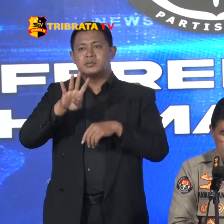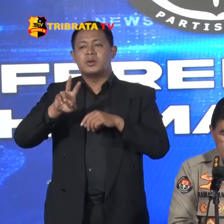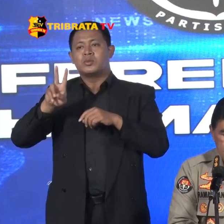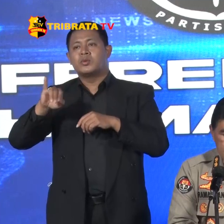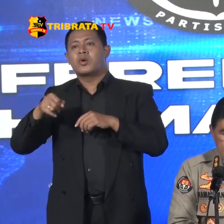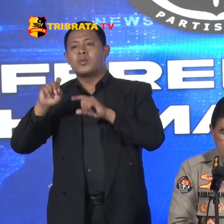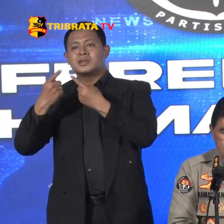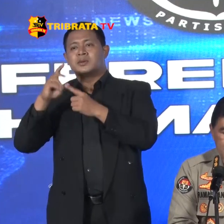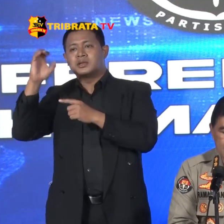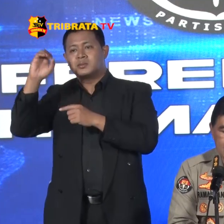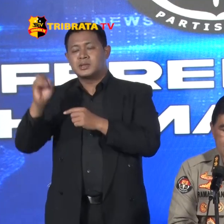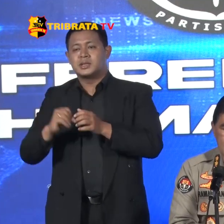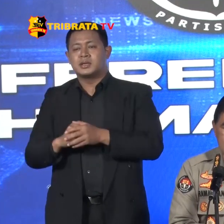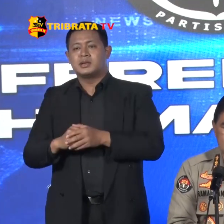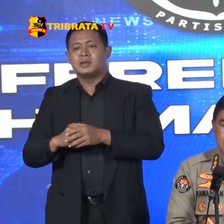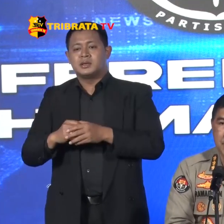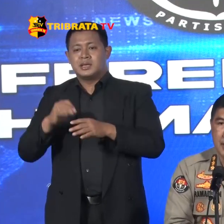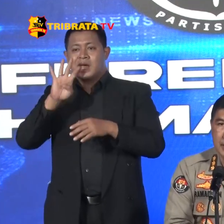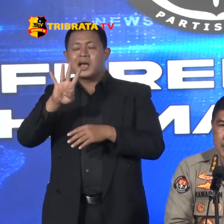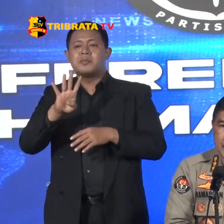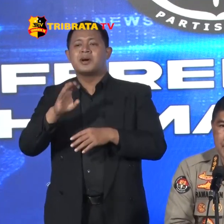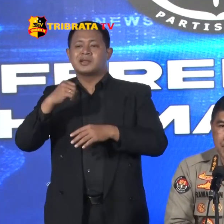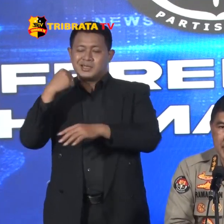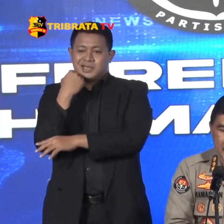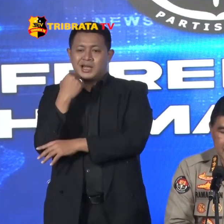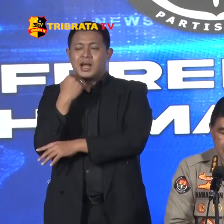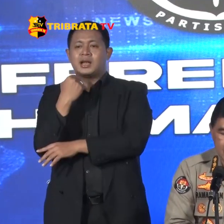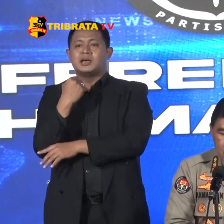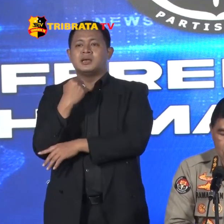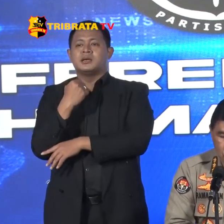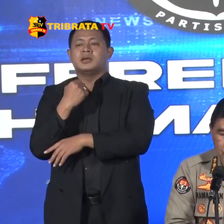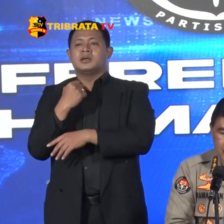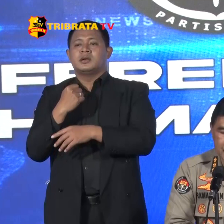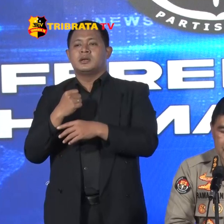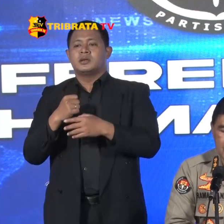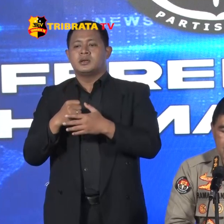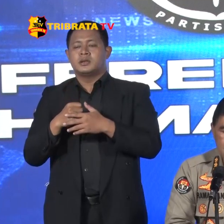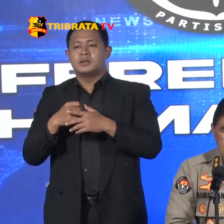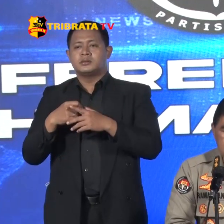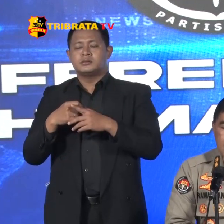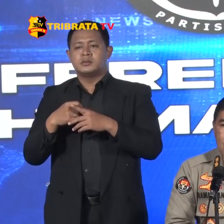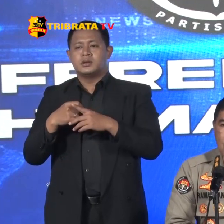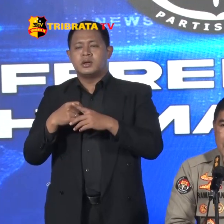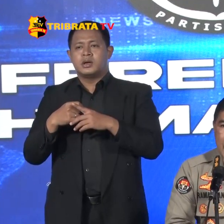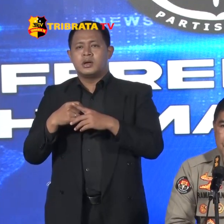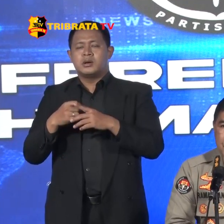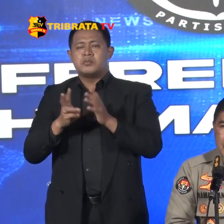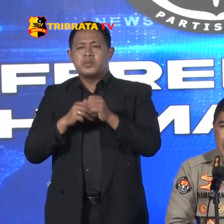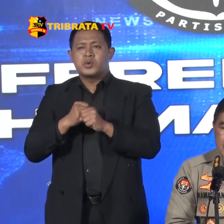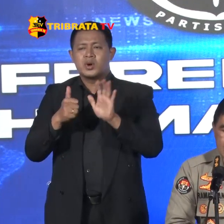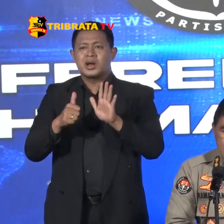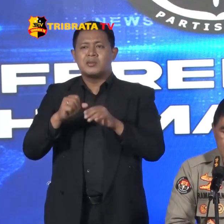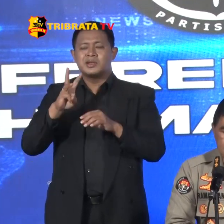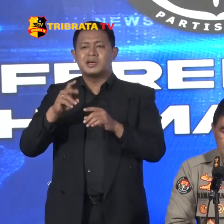Yang ke-4 Kejahatan Berimplikasi Kontijensi Minggu ke-6